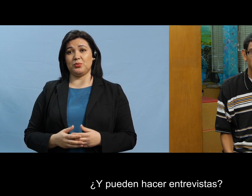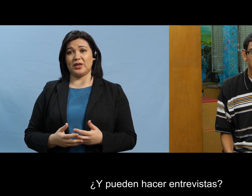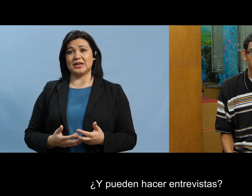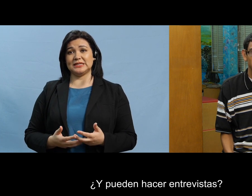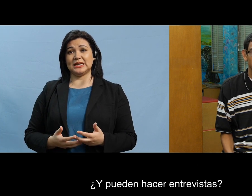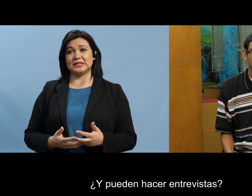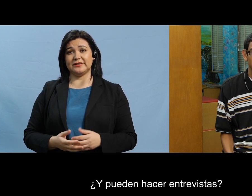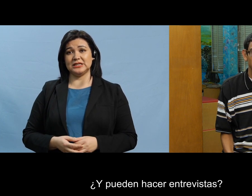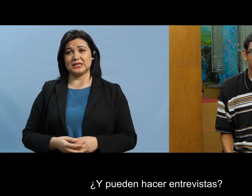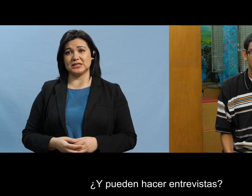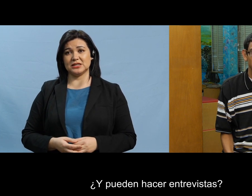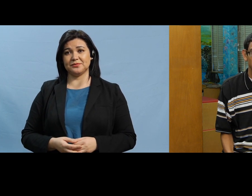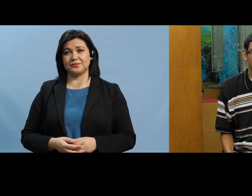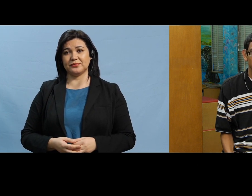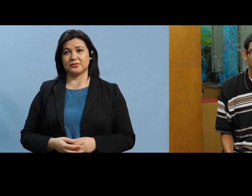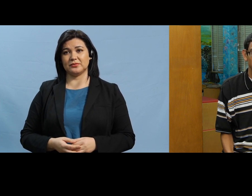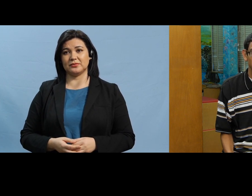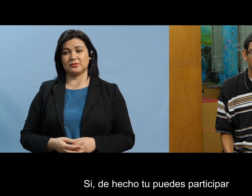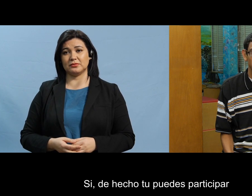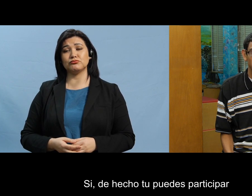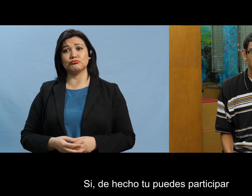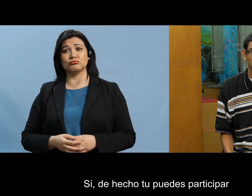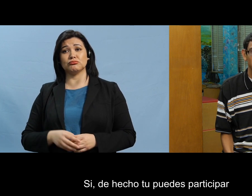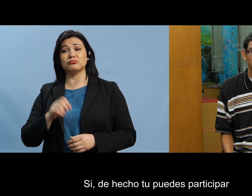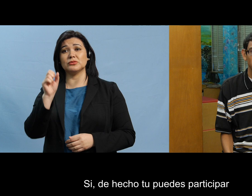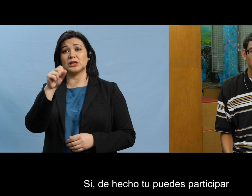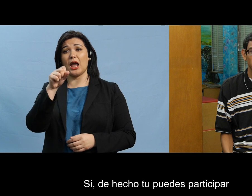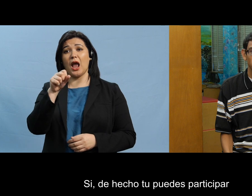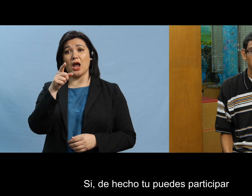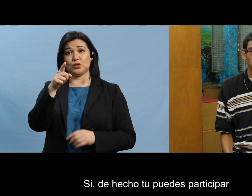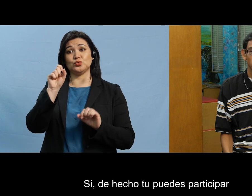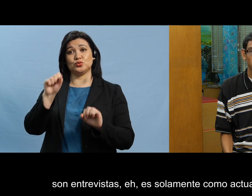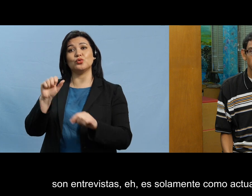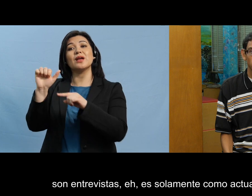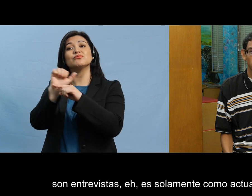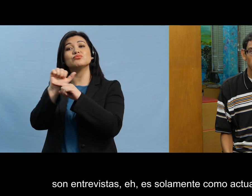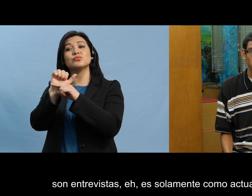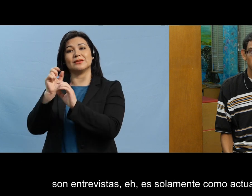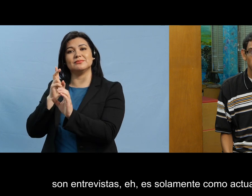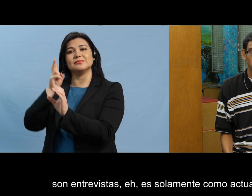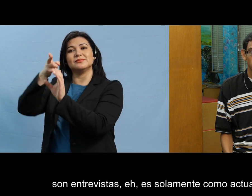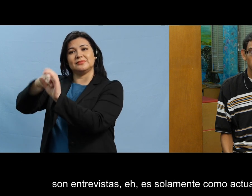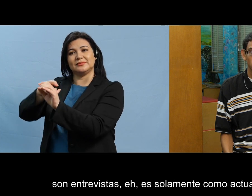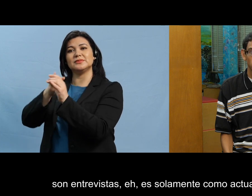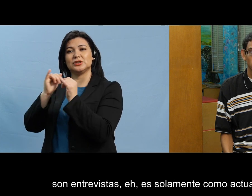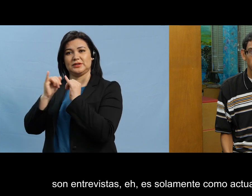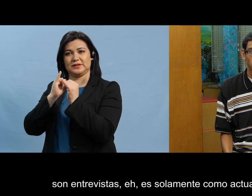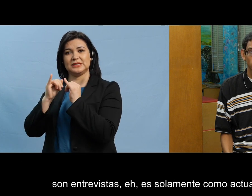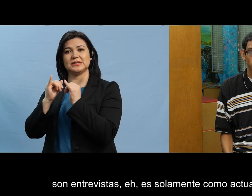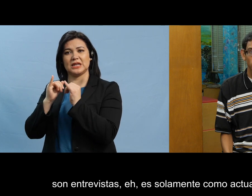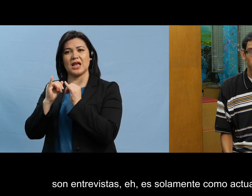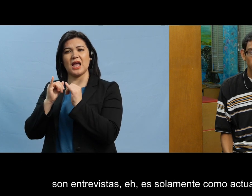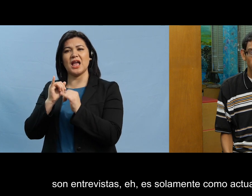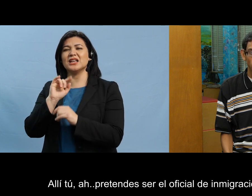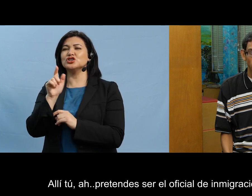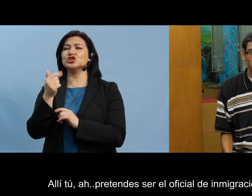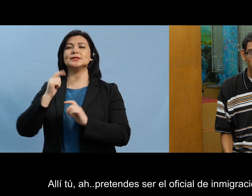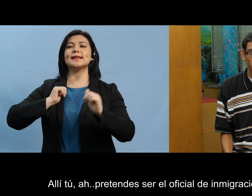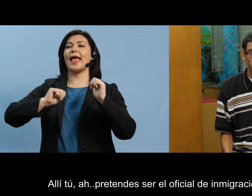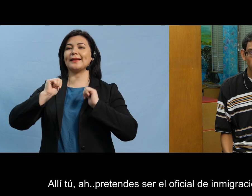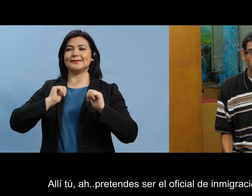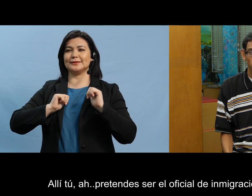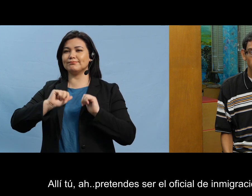y pueden hacer entrevistas sí de hecho tú puedes participar son entrevistas es solamente como actuar